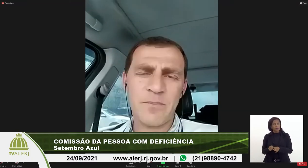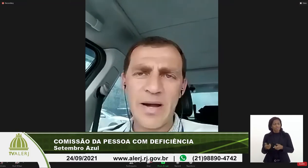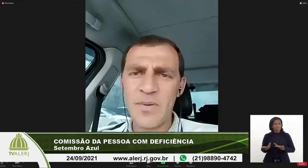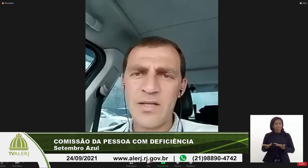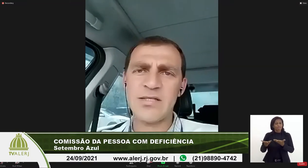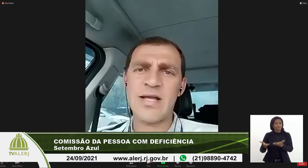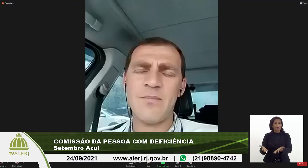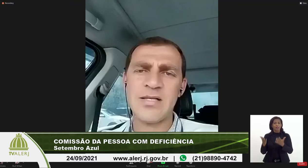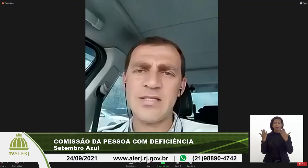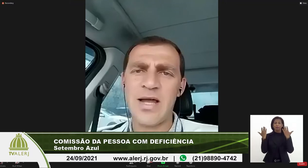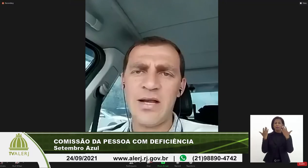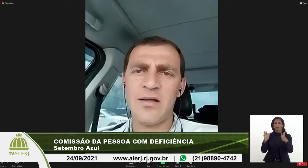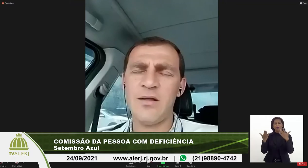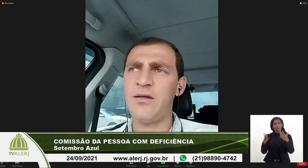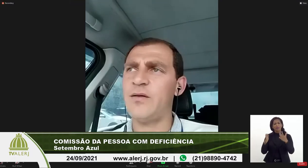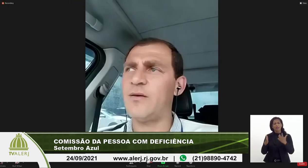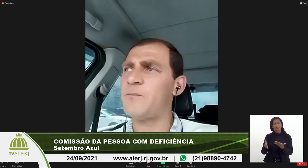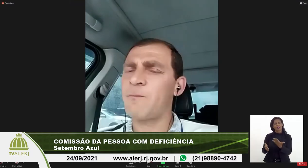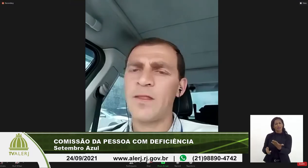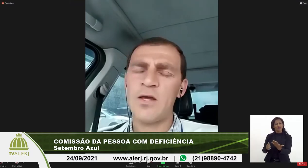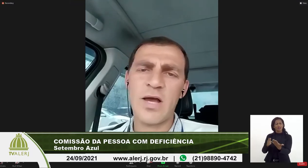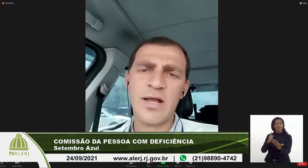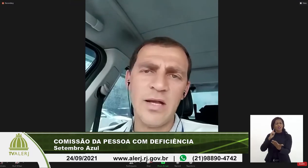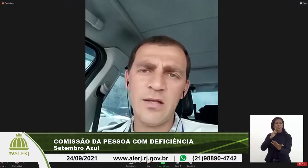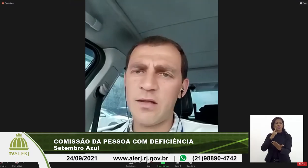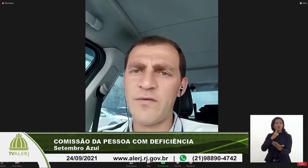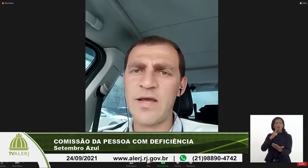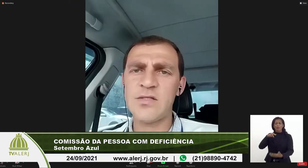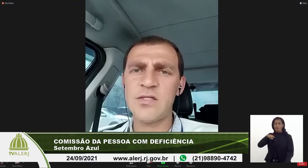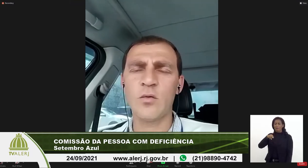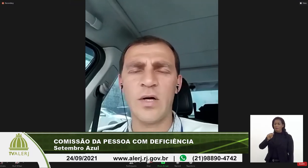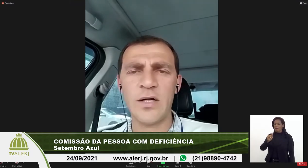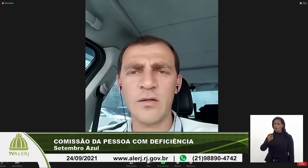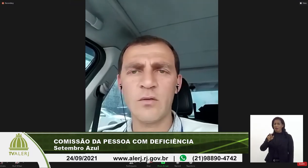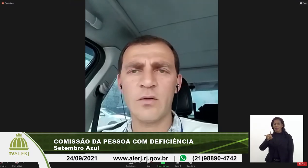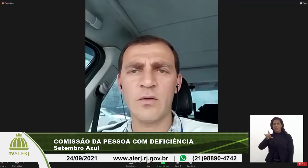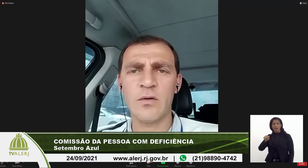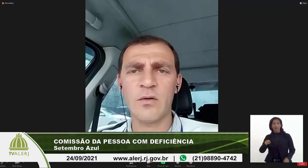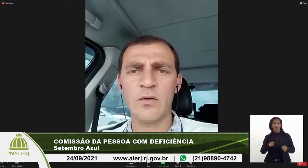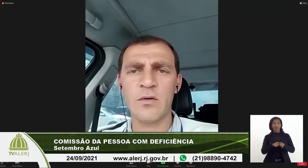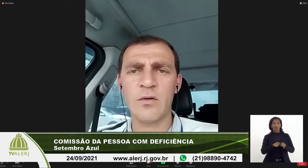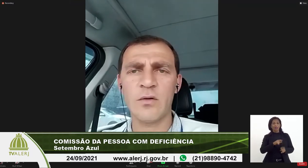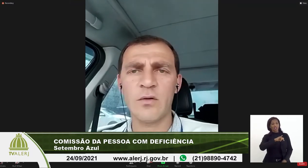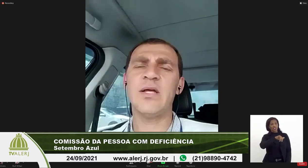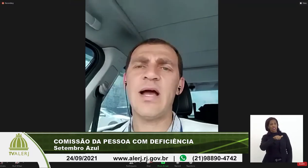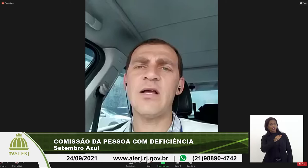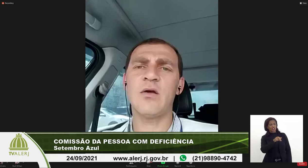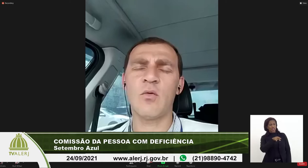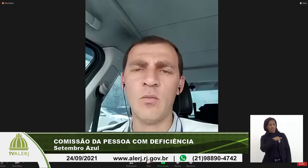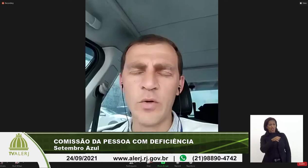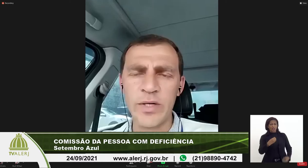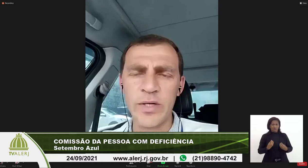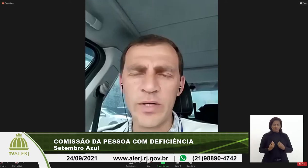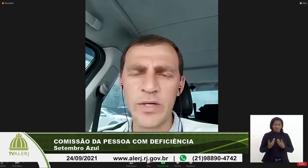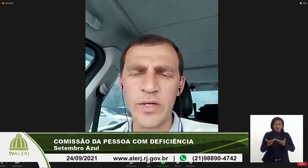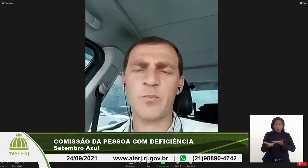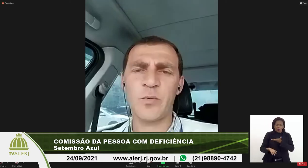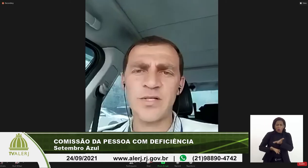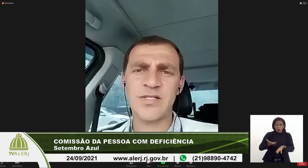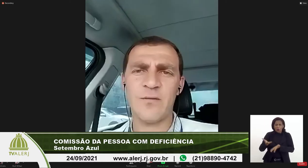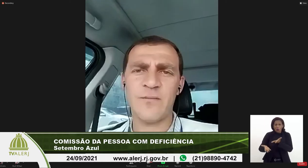parabenizar a Marcele e Jaqueline que vêm se doando por essa comunidade com muita